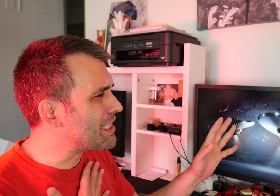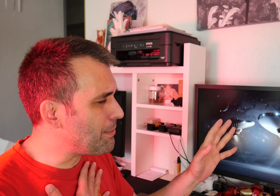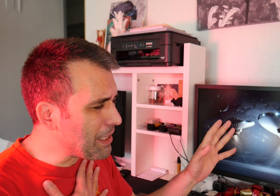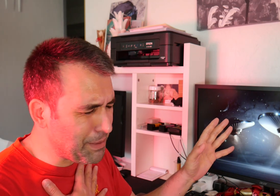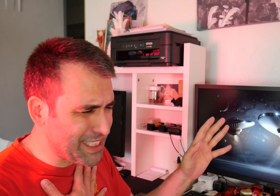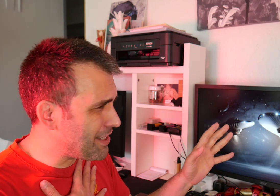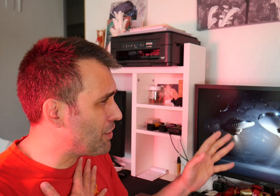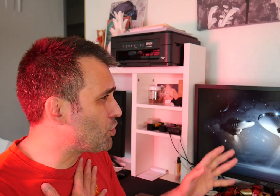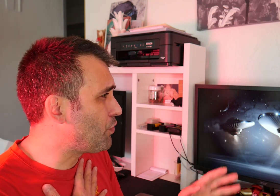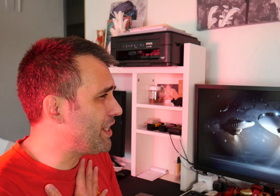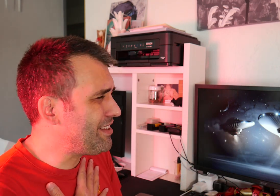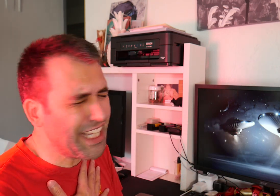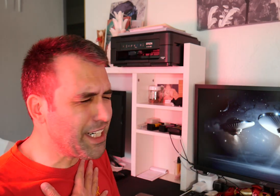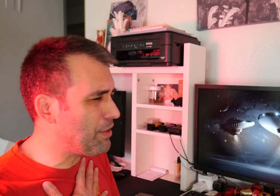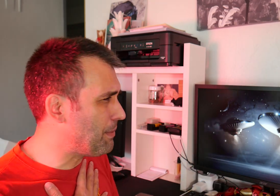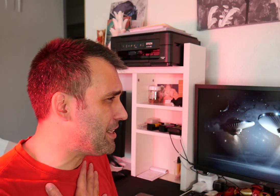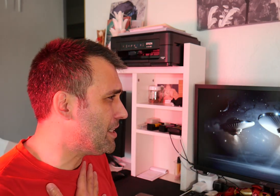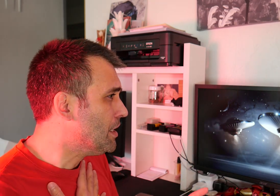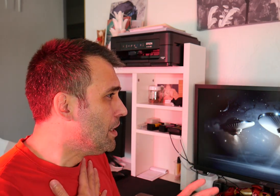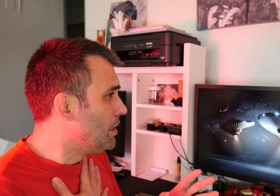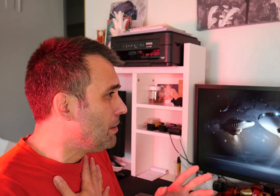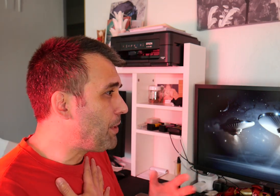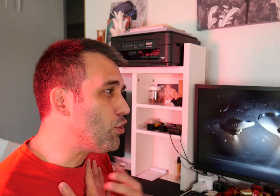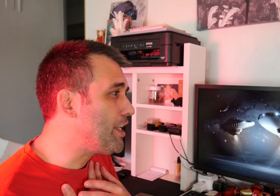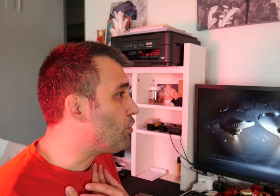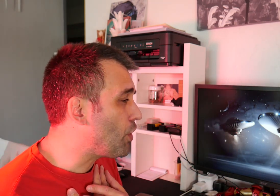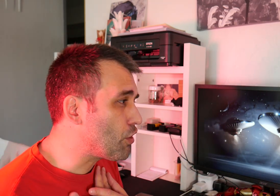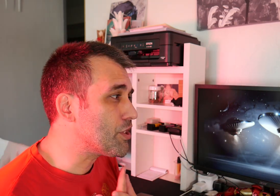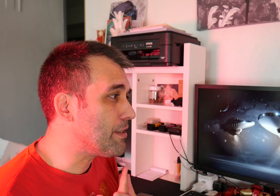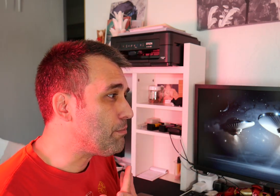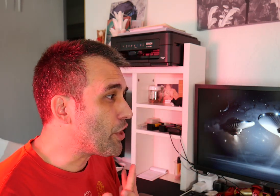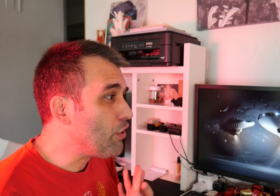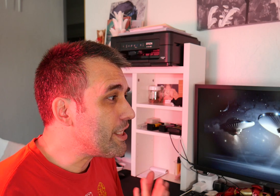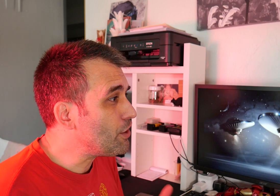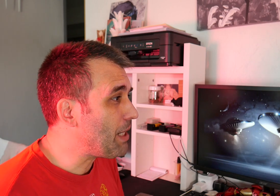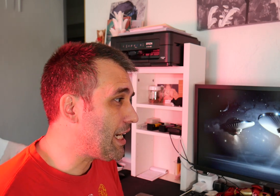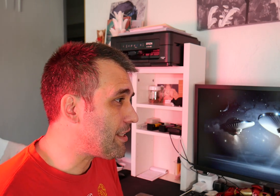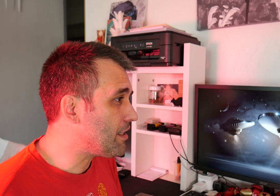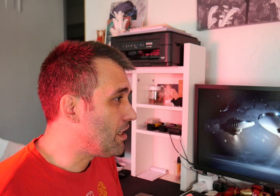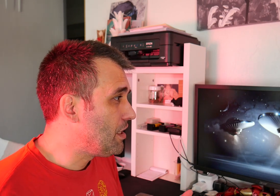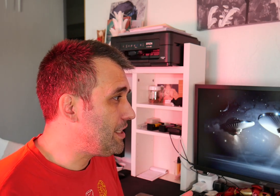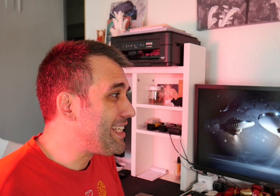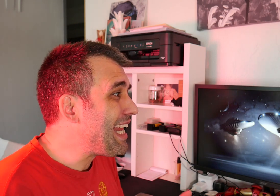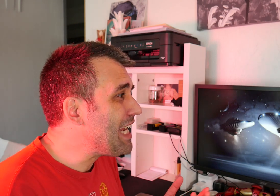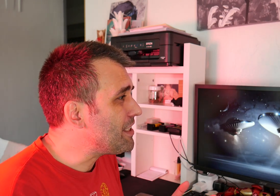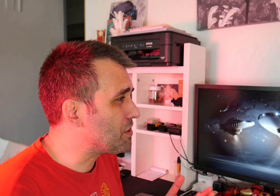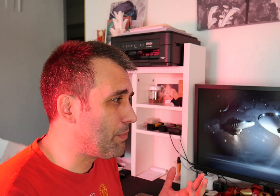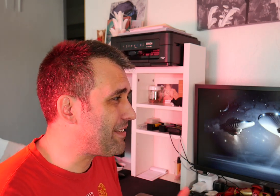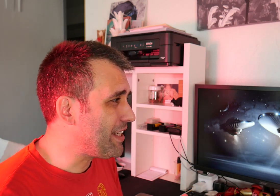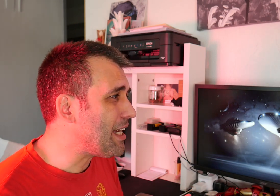lastimarme y me está haciendo sufrir terriblemente. Pero no quiero que lo acosen porque no le deseo mal a nadie. Ni siquiera a alguien que se lo merecería